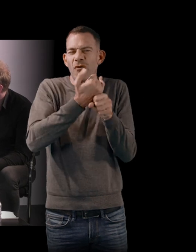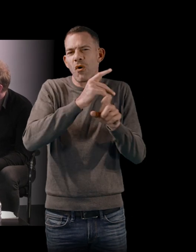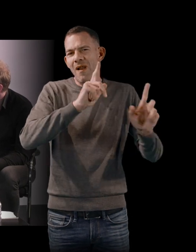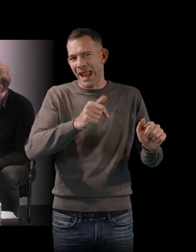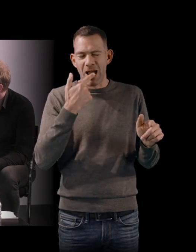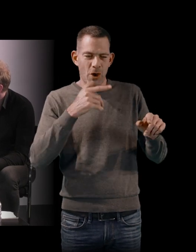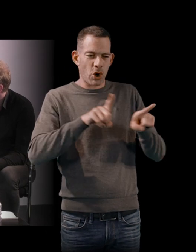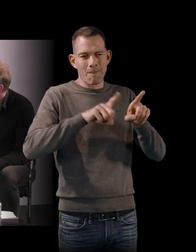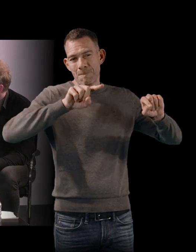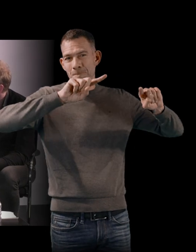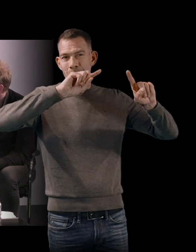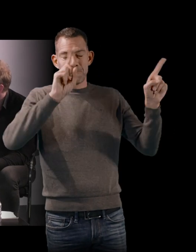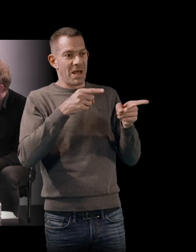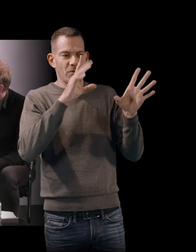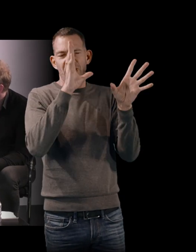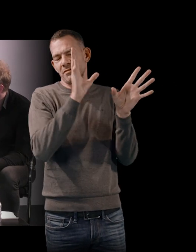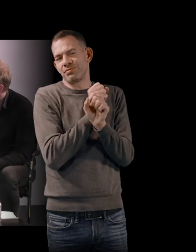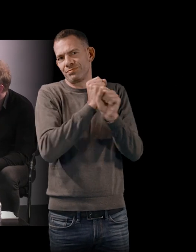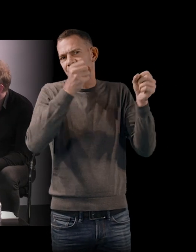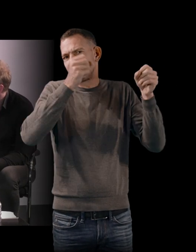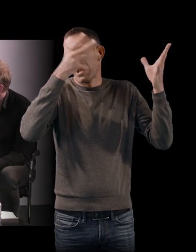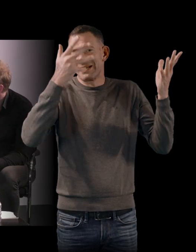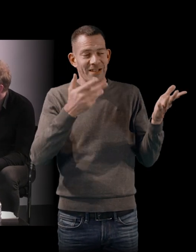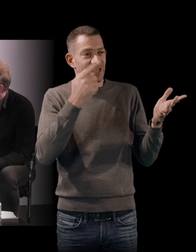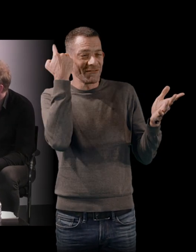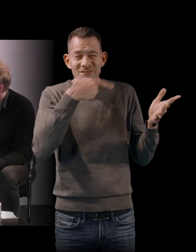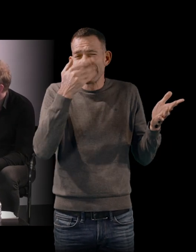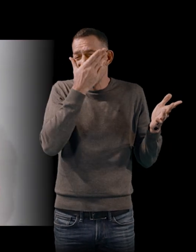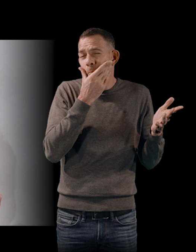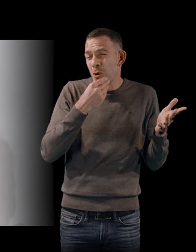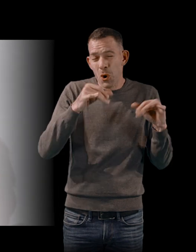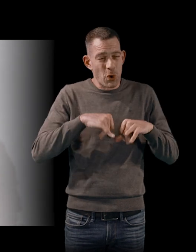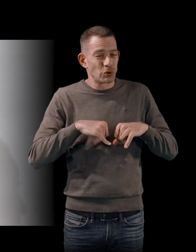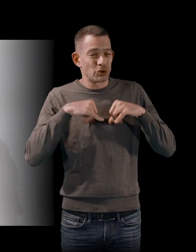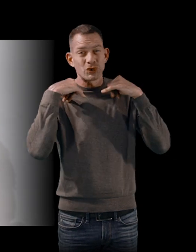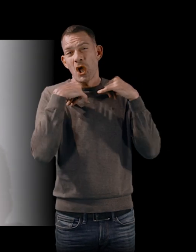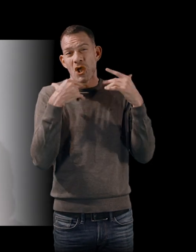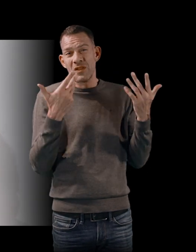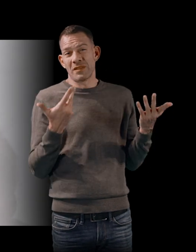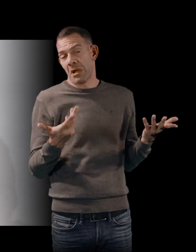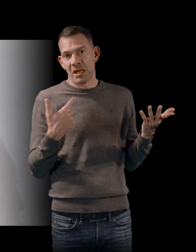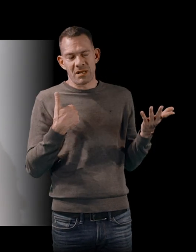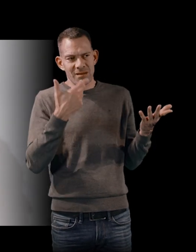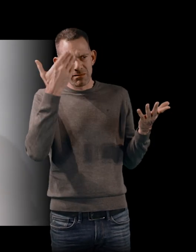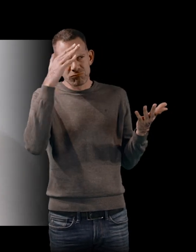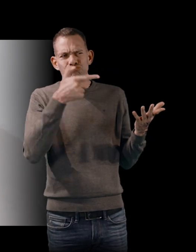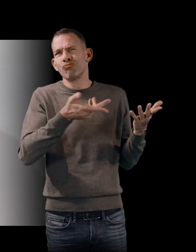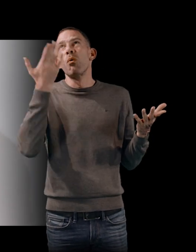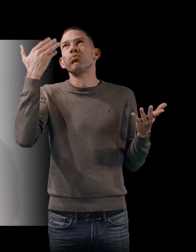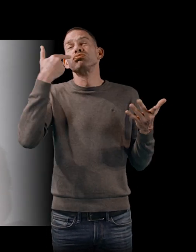'est tout ça. C'est des visages très beaux, à l'écran, très jeunes. Et puis, on sait que ces personnes ont vécu il y a 60 ans. Il y en